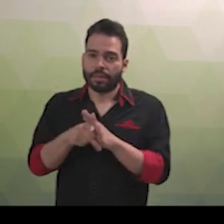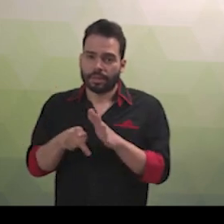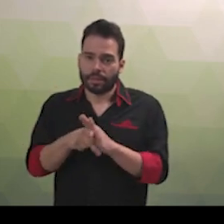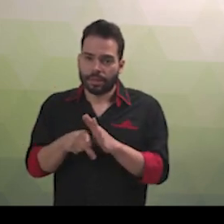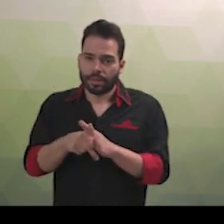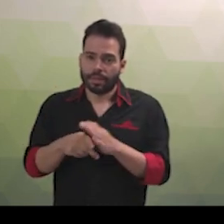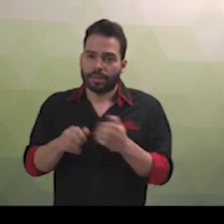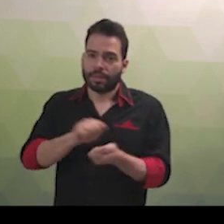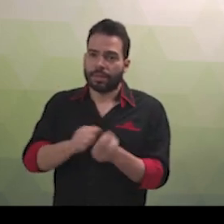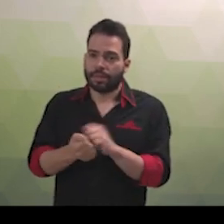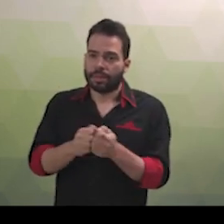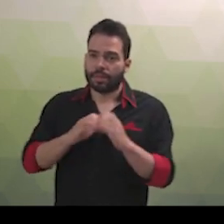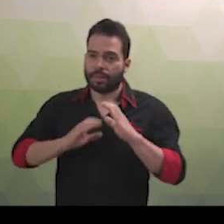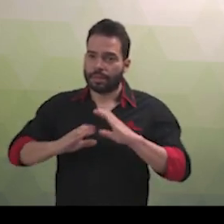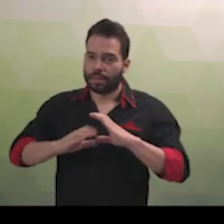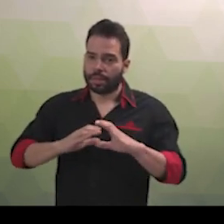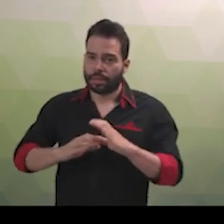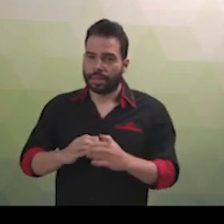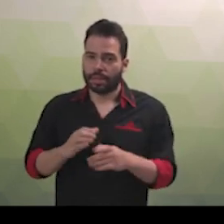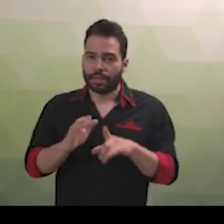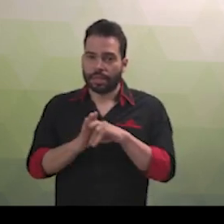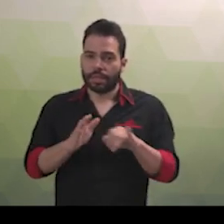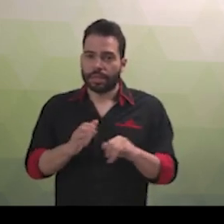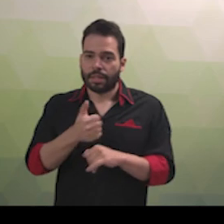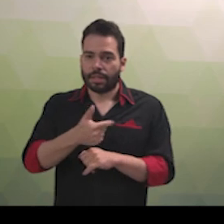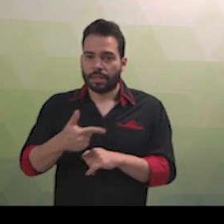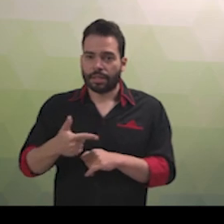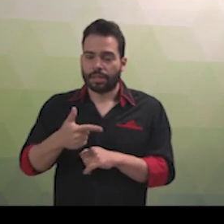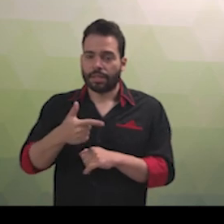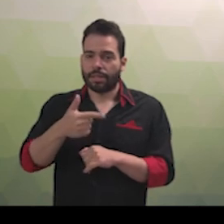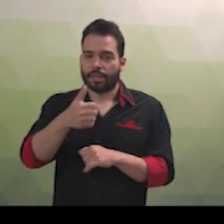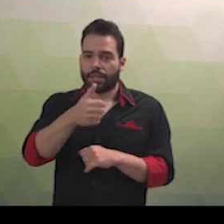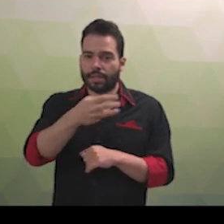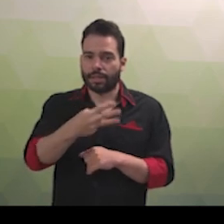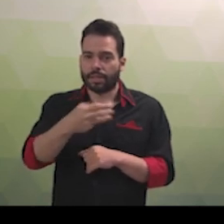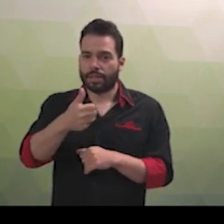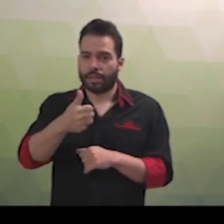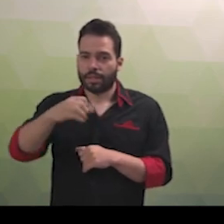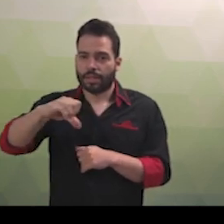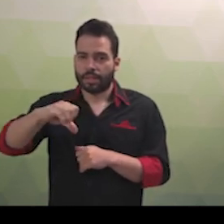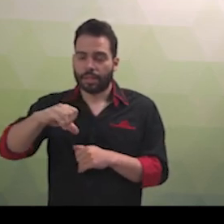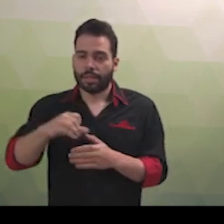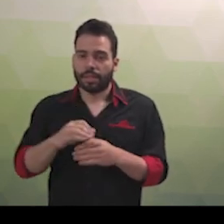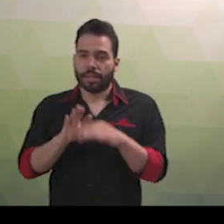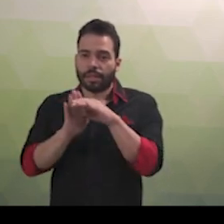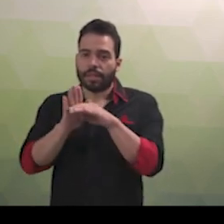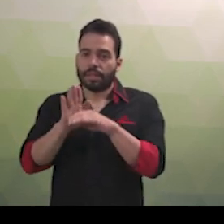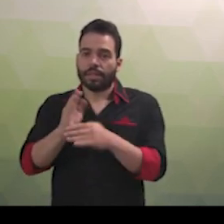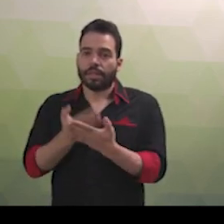recente e talvez por isso ainda haja muito desconhecimento e confusão em relação ao seu exercício